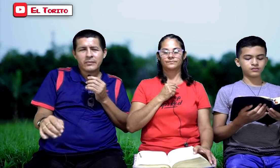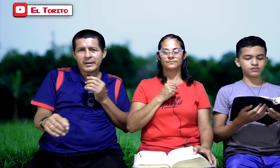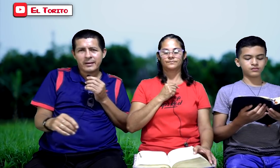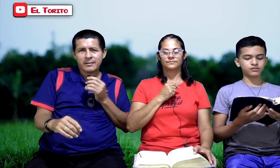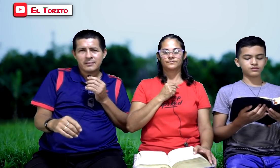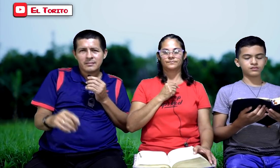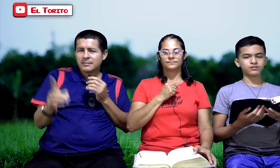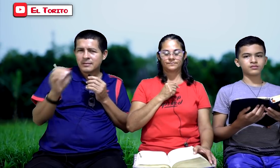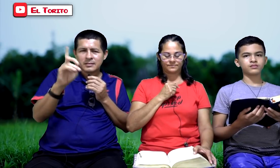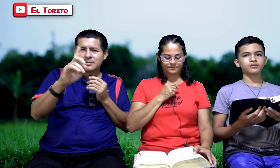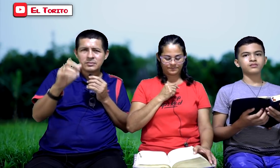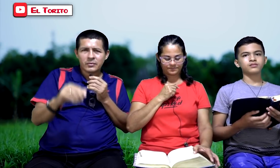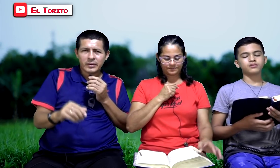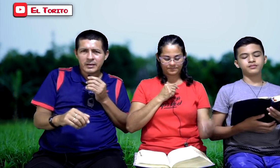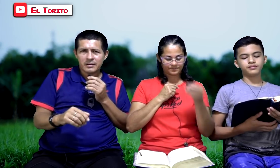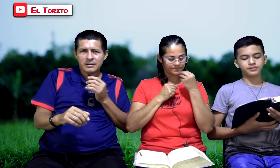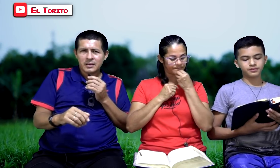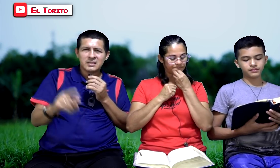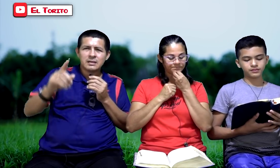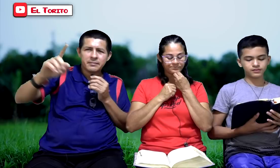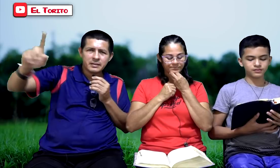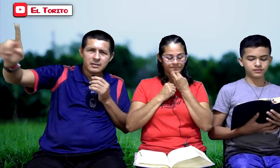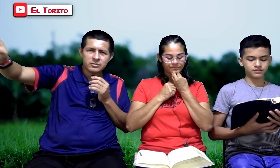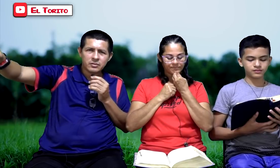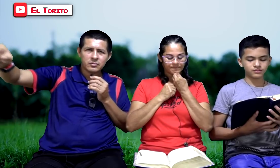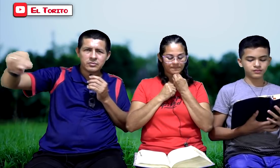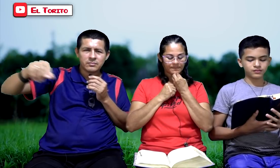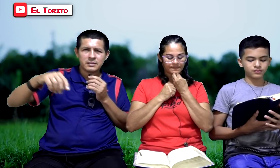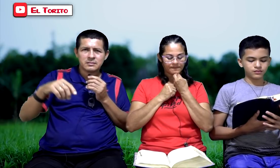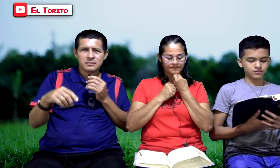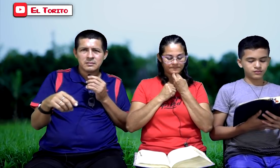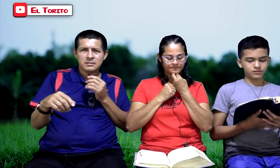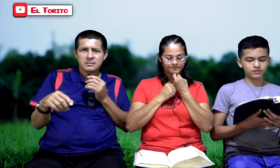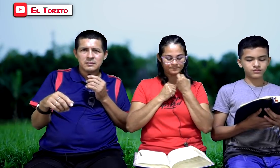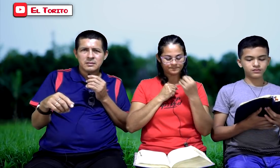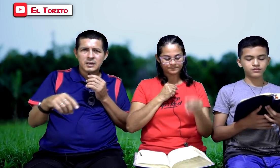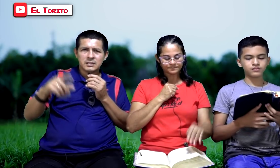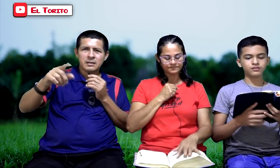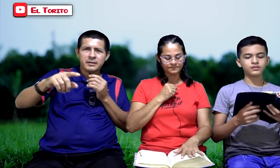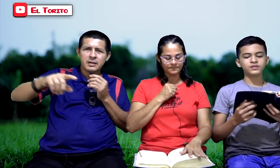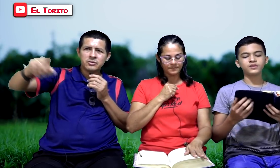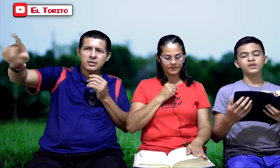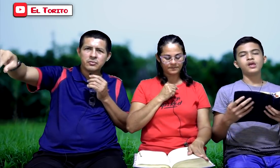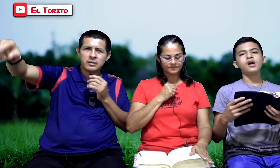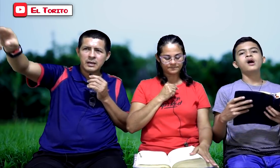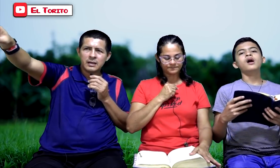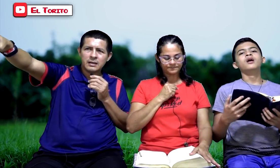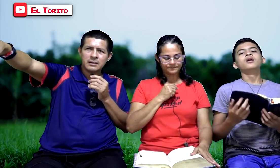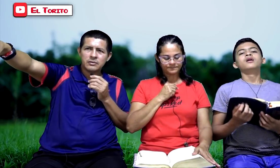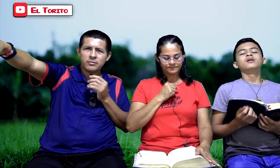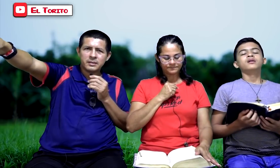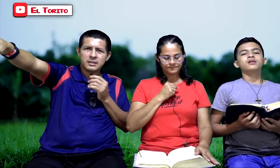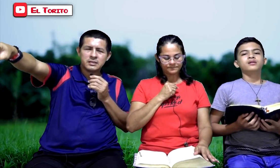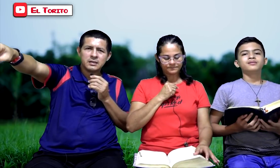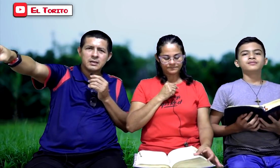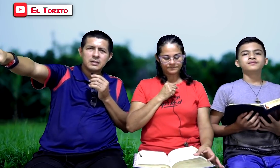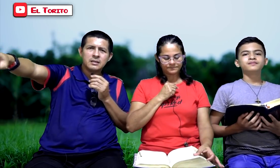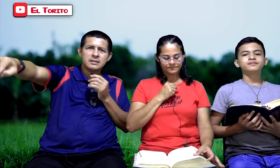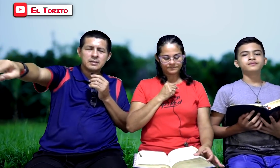juega. Así no se juega. Es el evangelio según los hombres. Es el evangelio según el nombre de ese